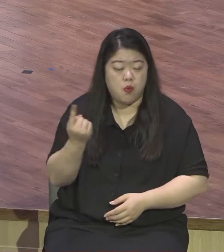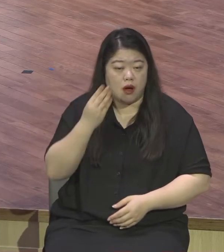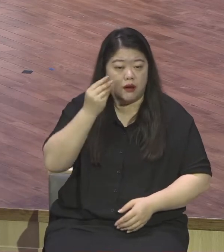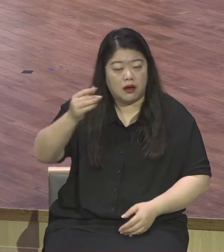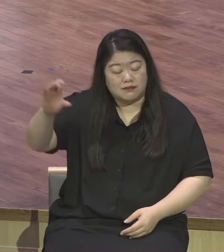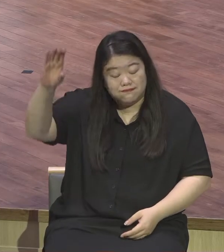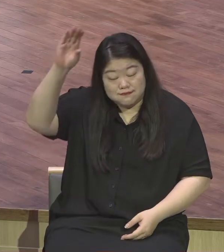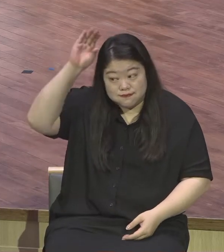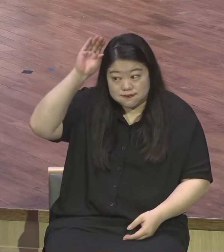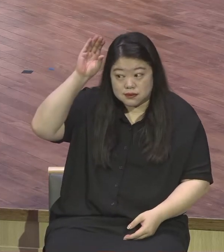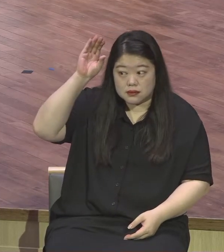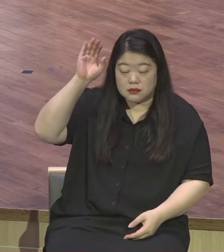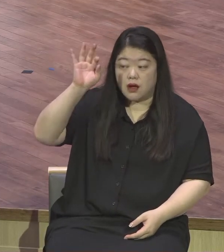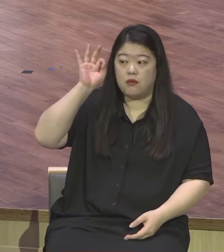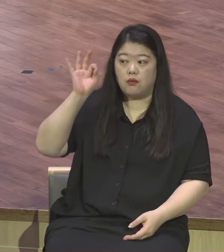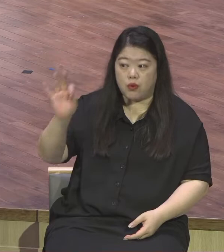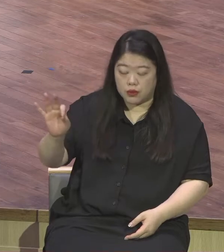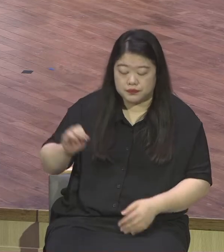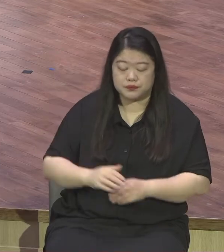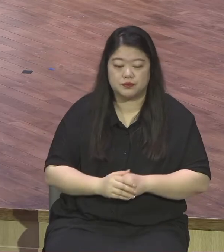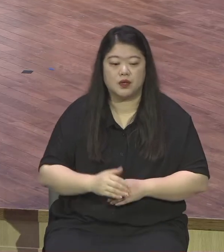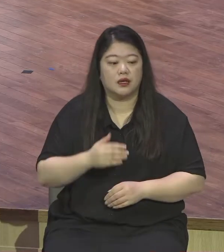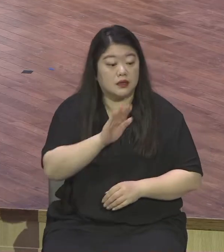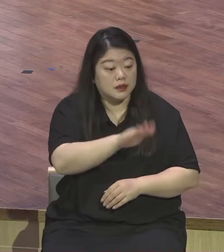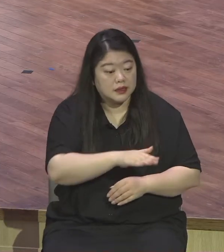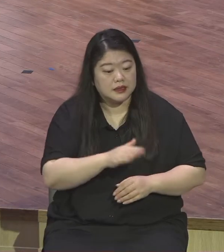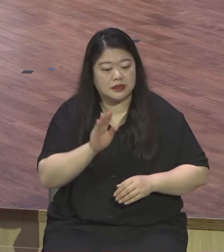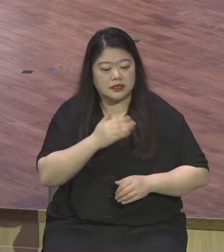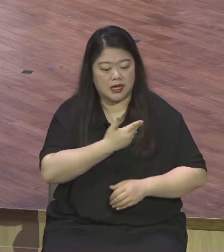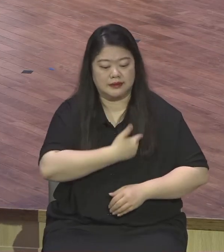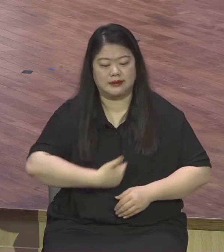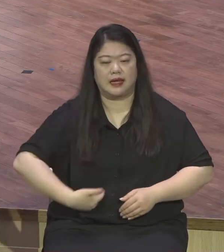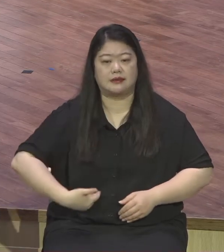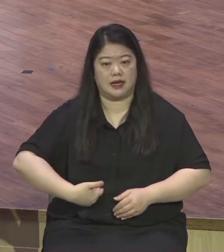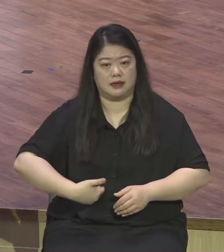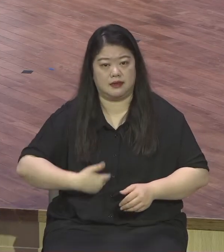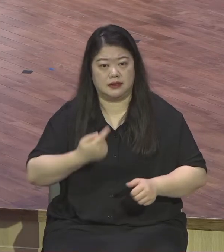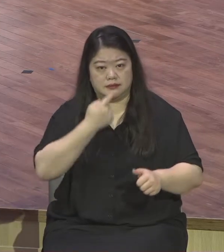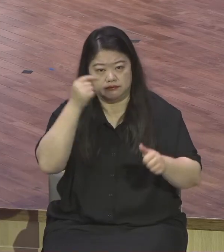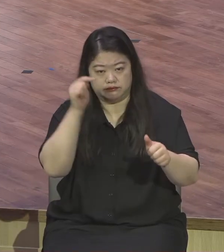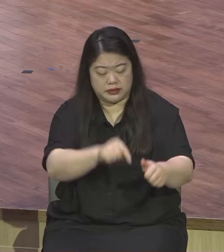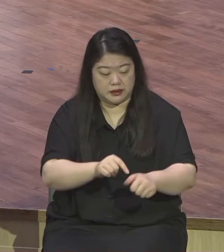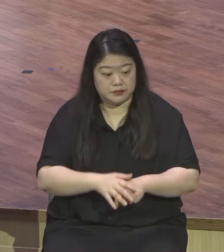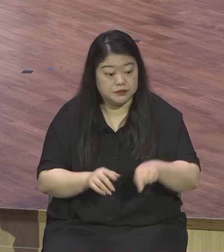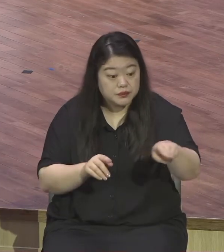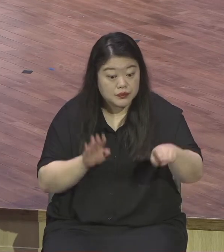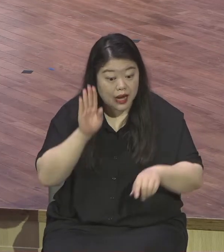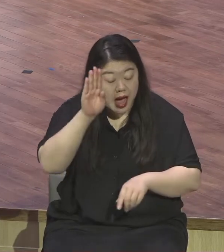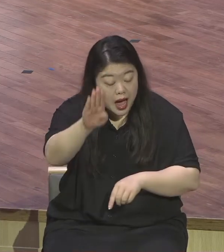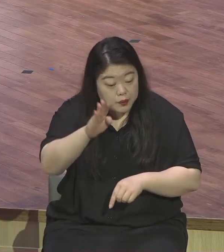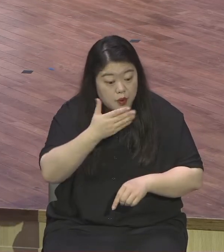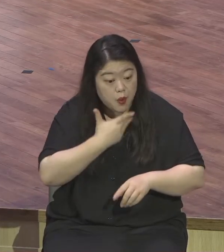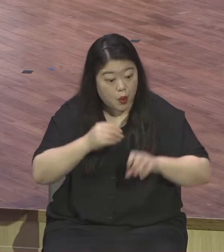행한 일도 말하여 그를 기억하게 될 것이다 라고 그렇게 말씀했습니다.